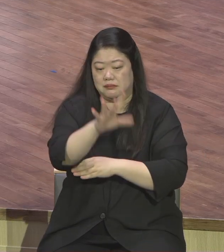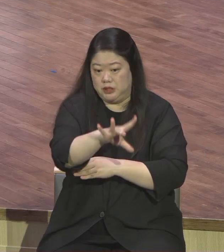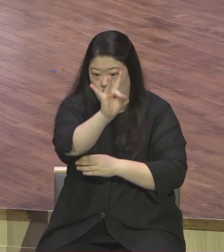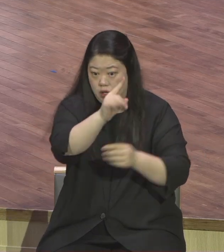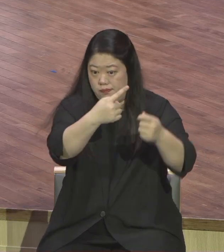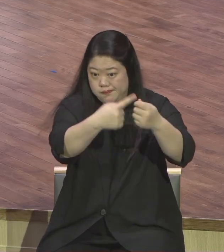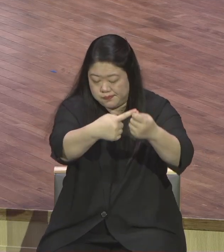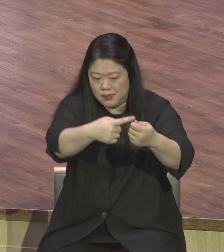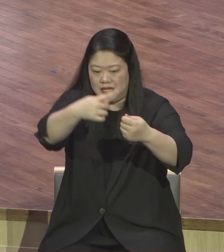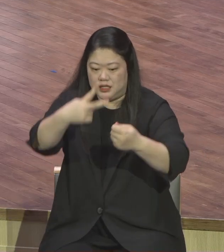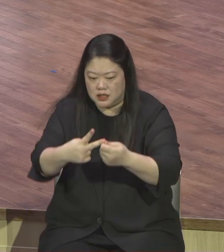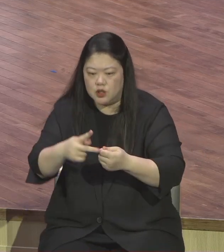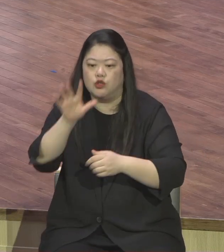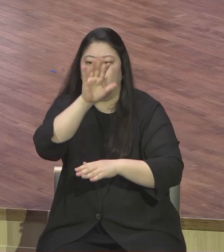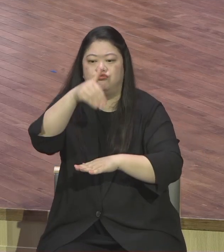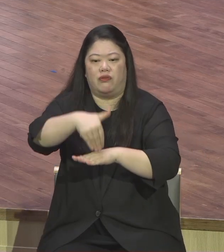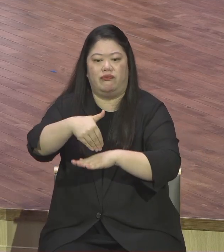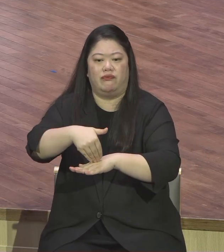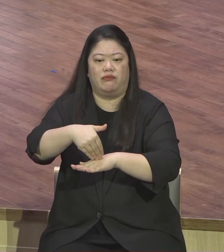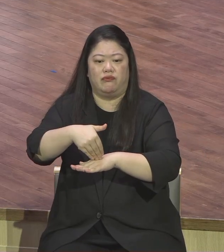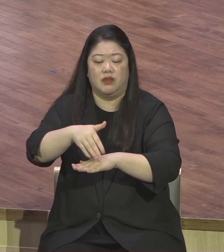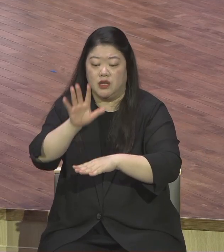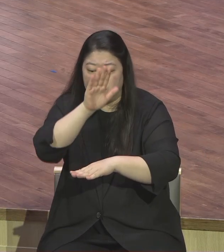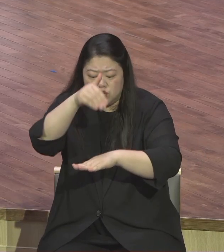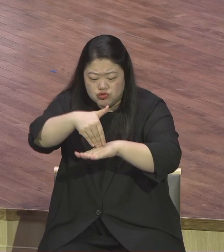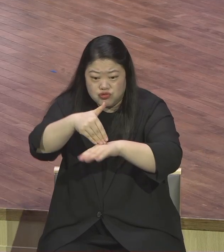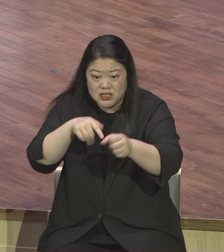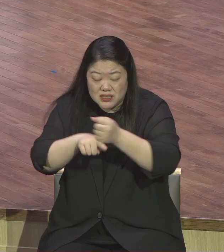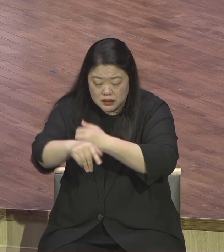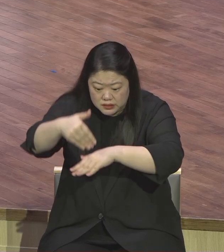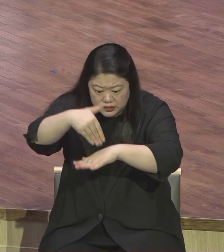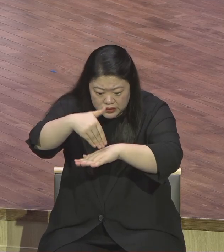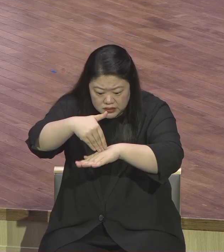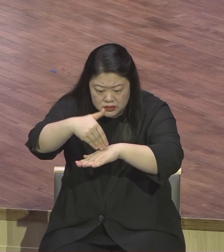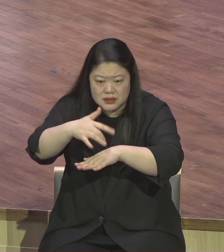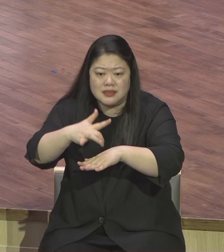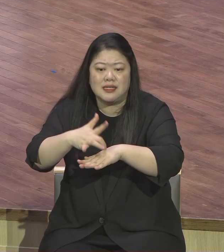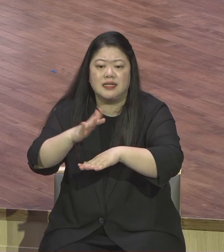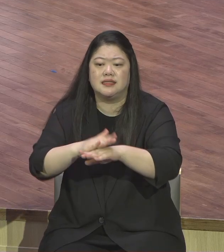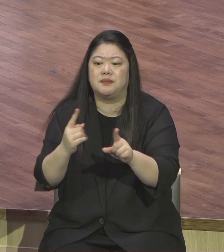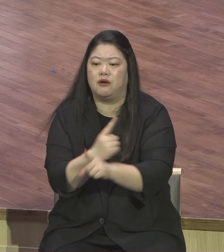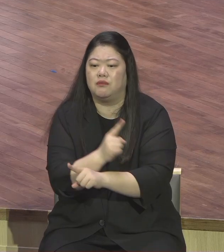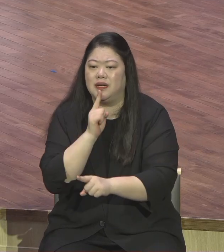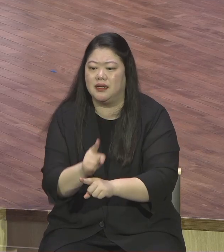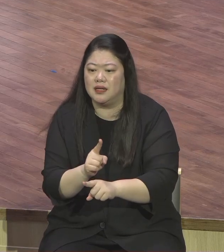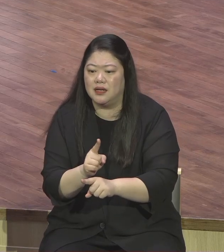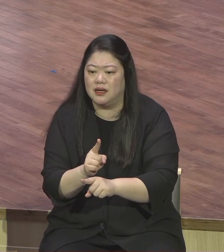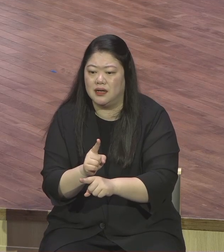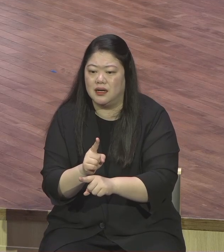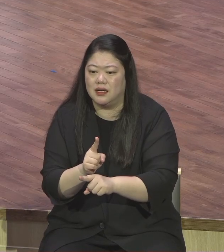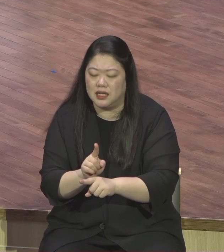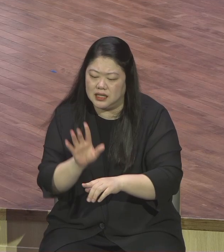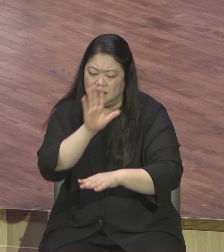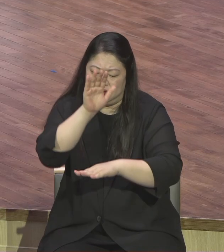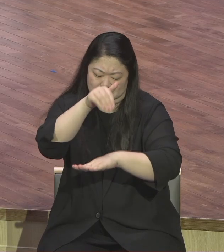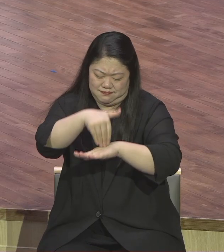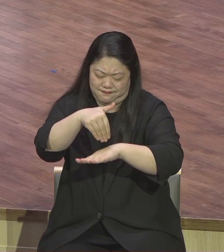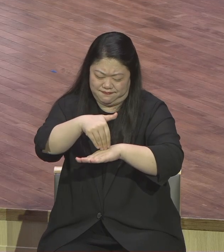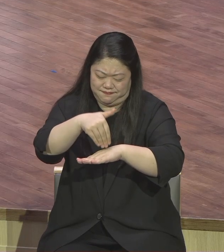너무 안 돼 있어 재질이 영적 상태가 말이 뭐 필요 없어요 몇 마디 들으면